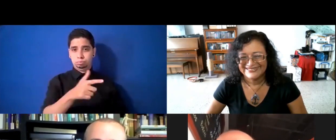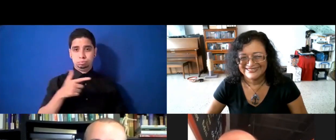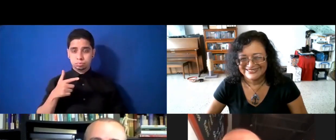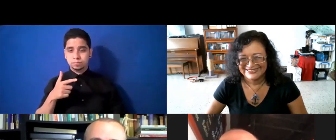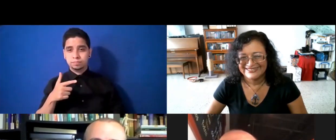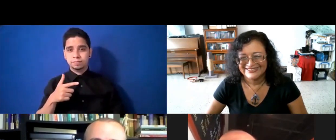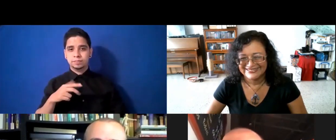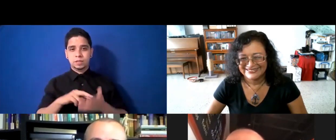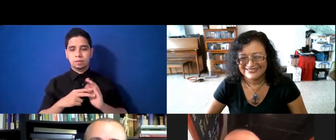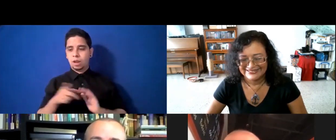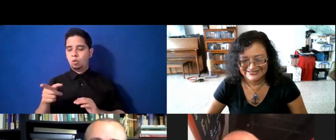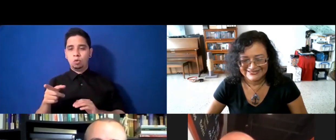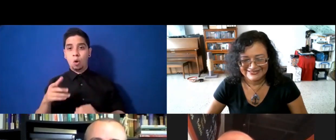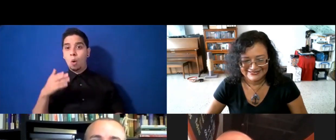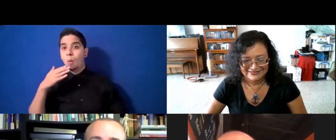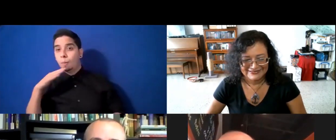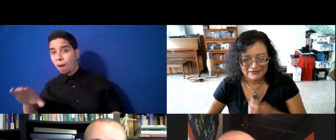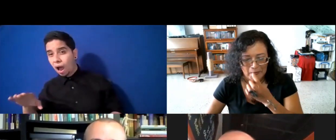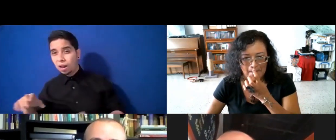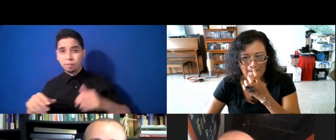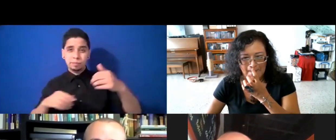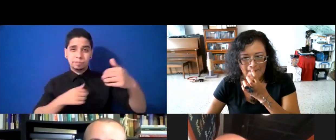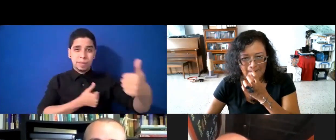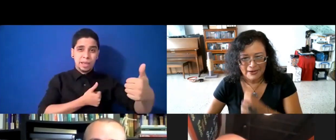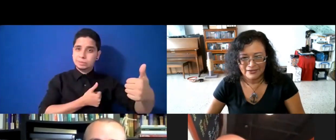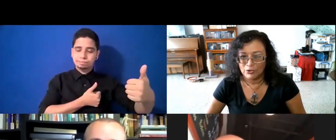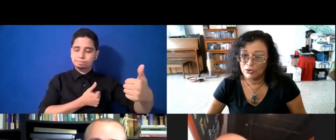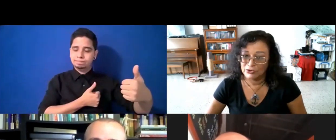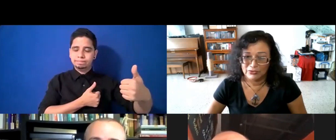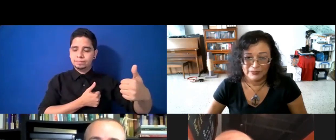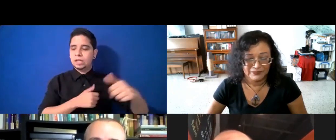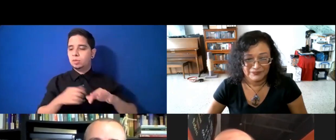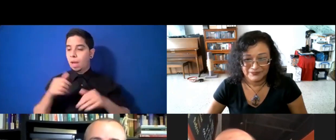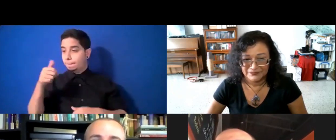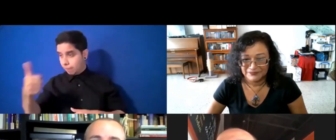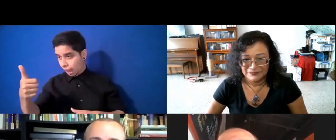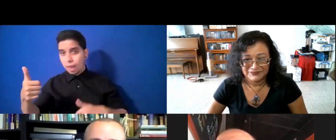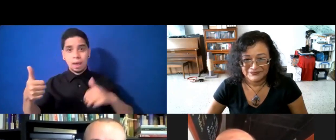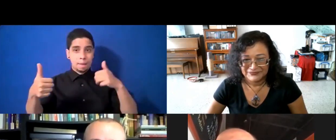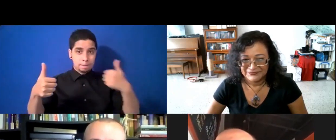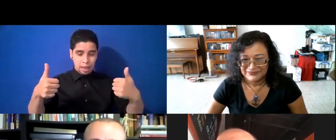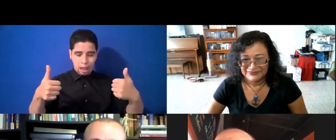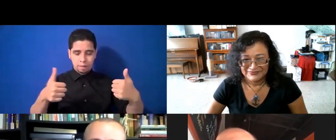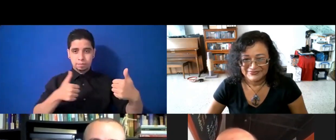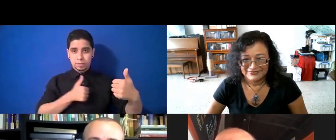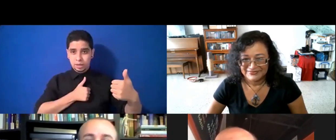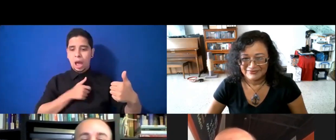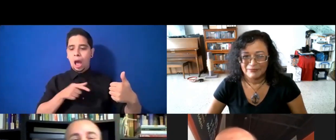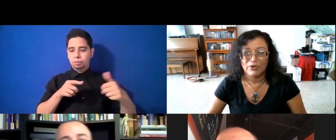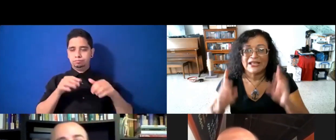medio cojo, incómodo, y uno, bien por acá, eso sería, estar desconectado, de la realidad, y no, por